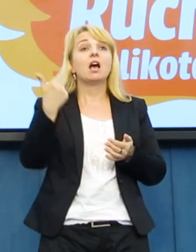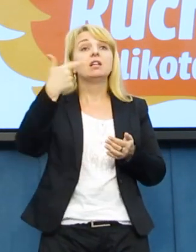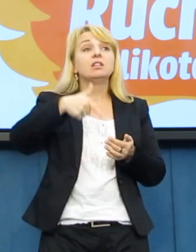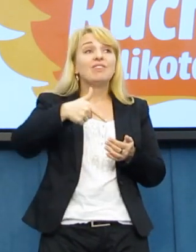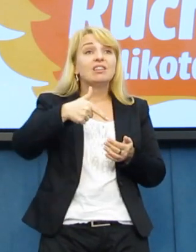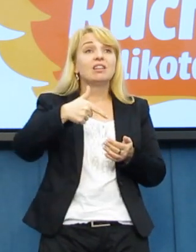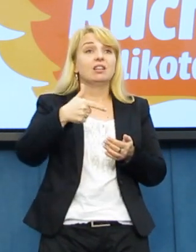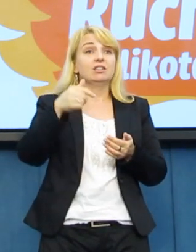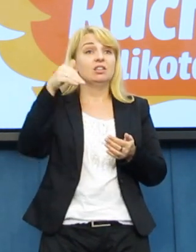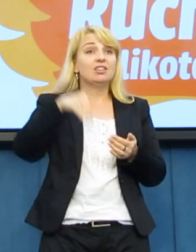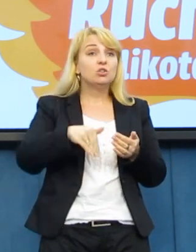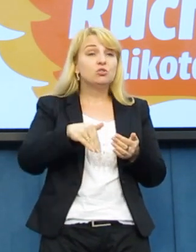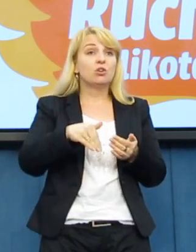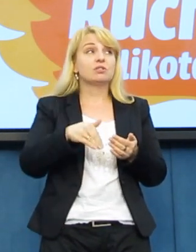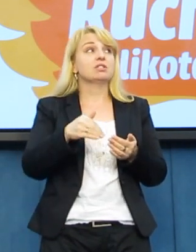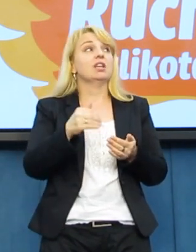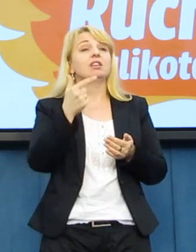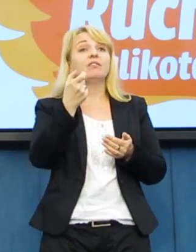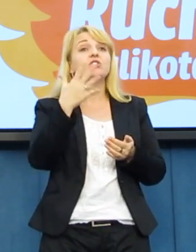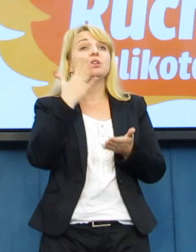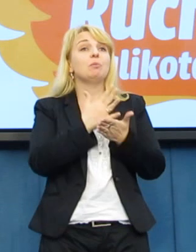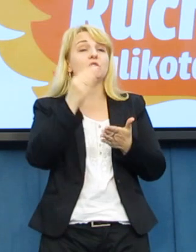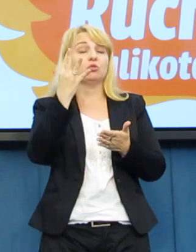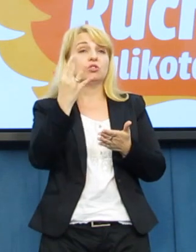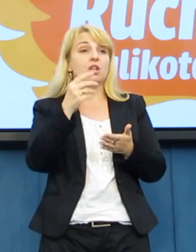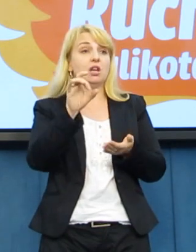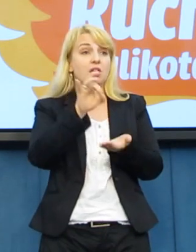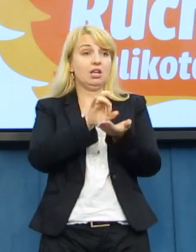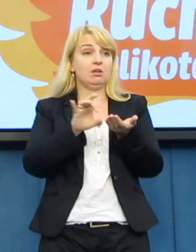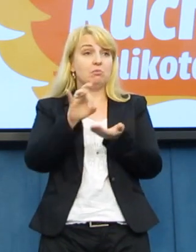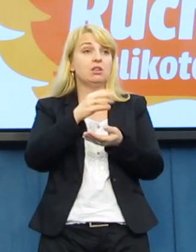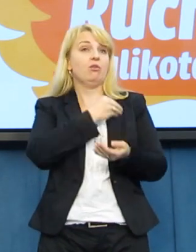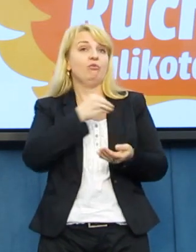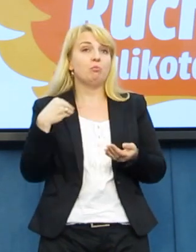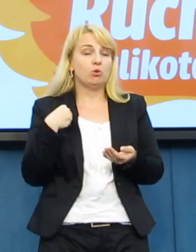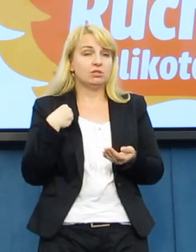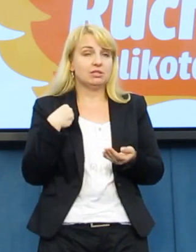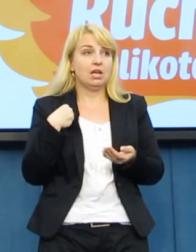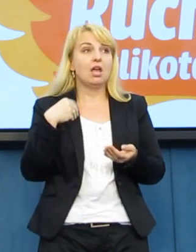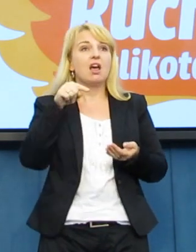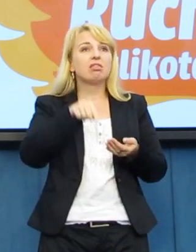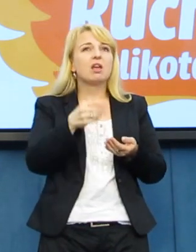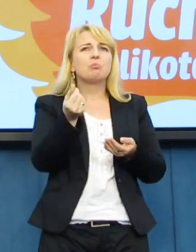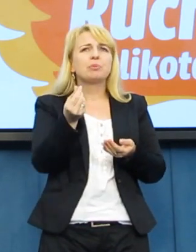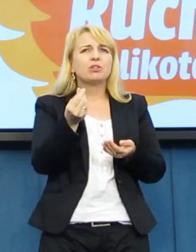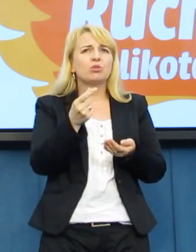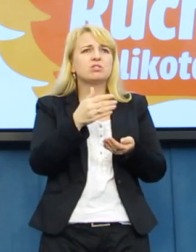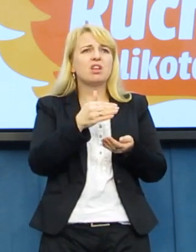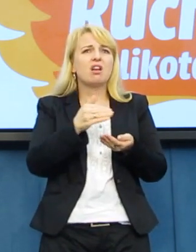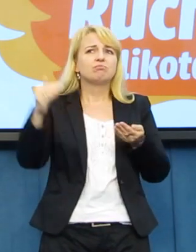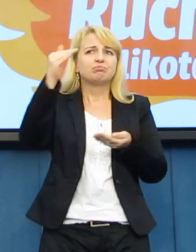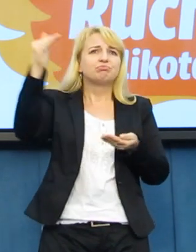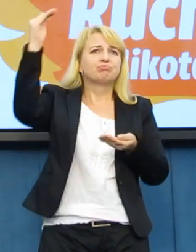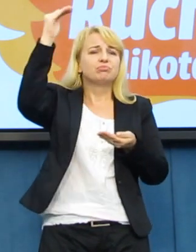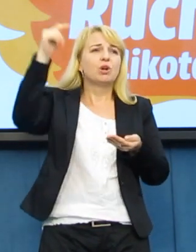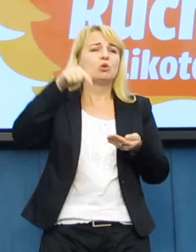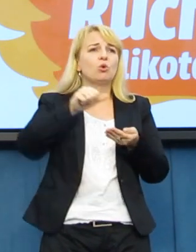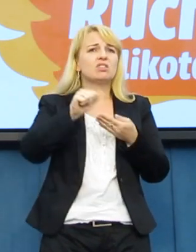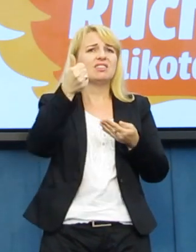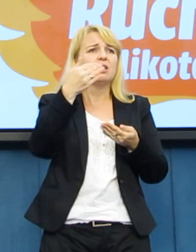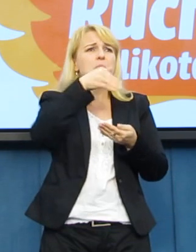2254 gminy w Polsce i ta kwota rośnie do miliarda 130